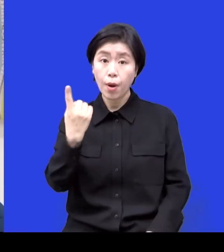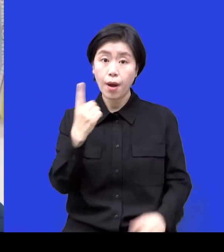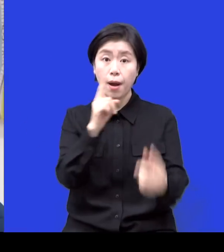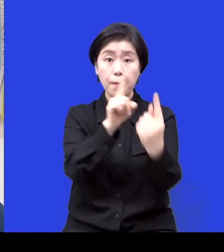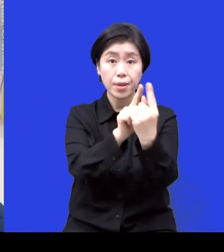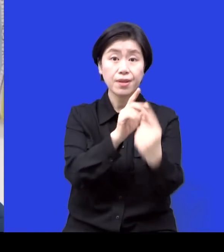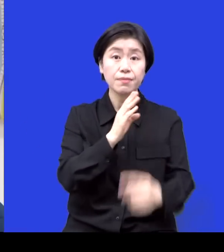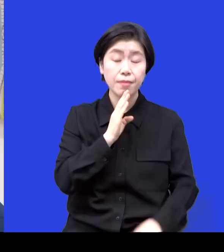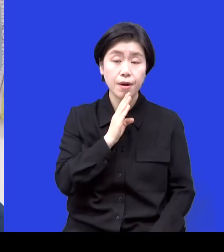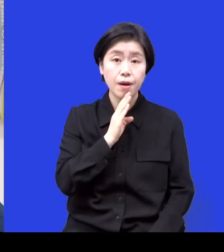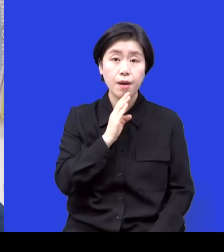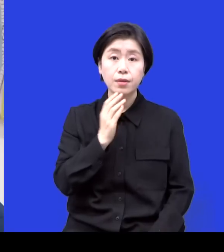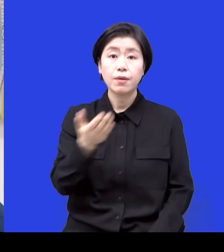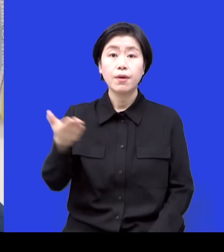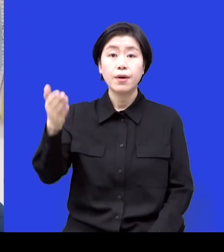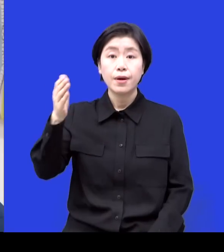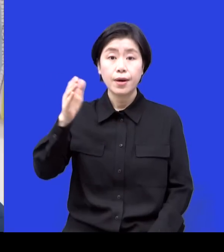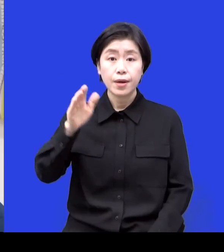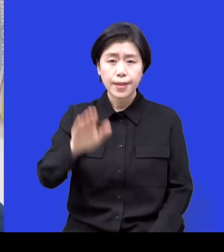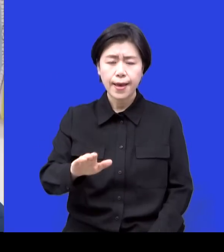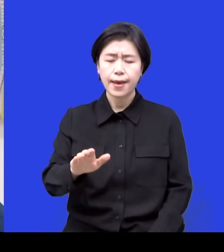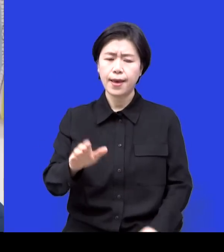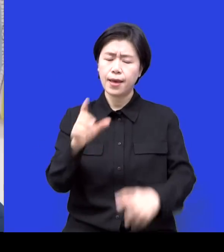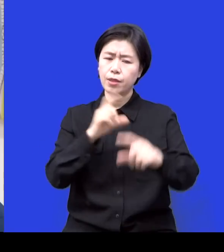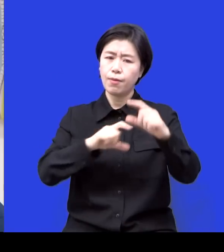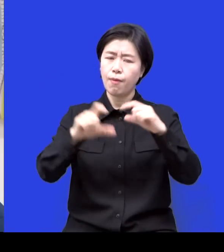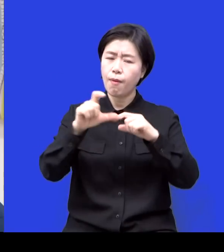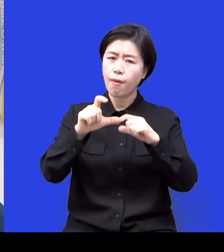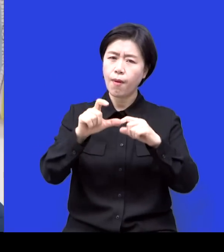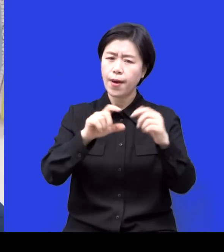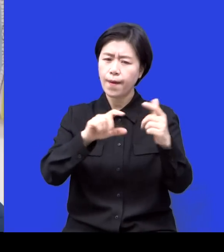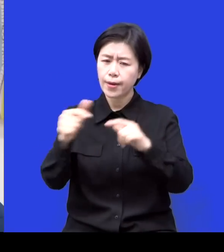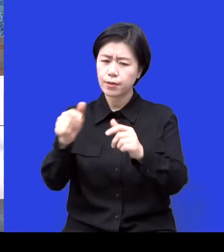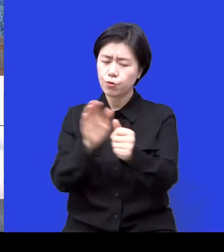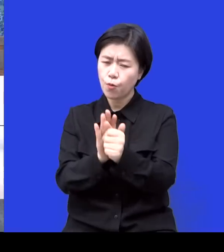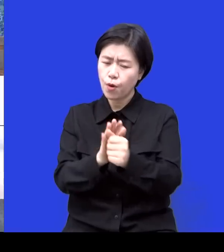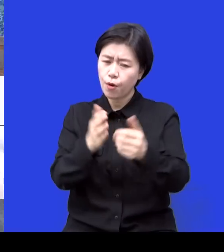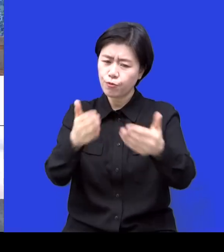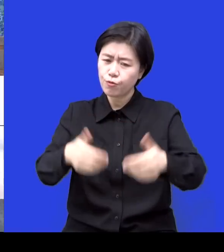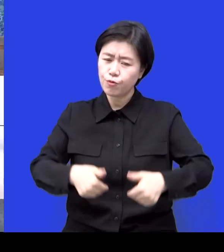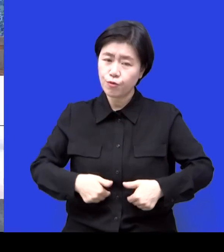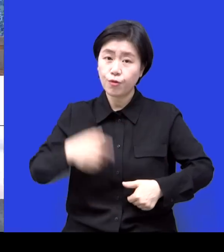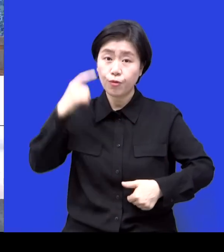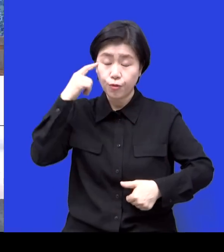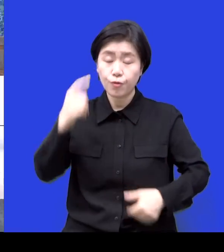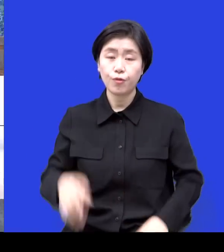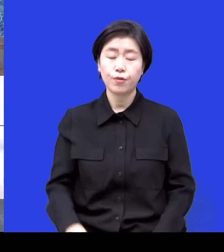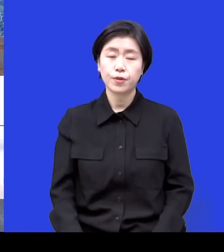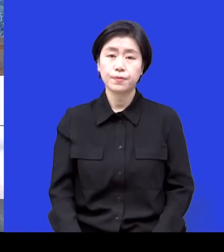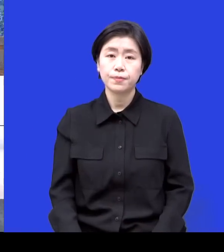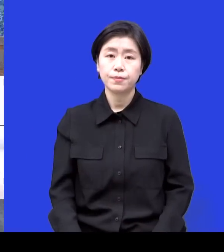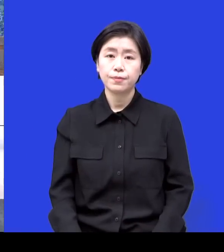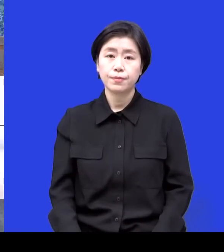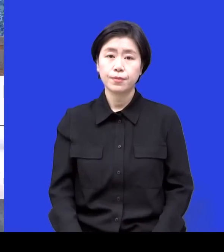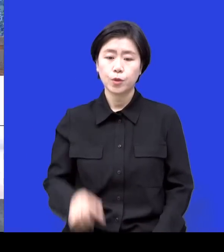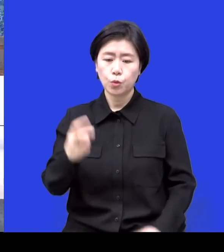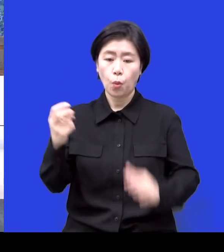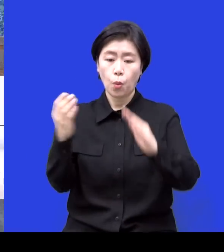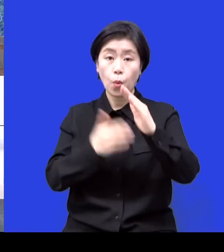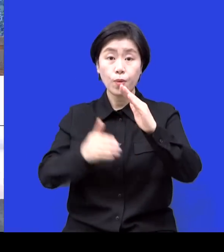더 뭔가 오피셜한 것들이 필요하다고 생각이 들더라고요. 가끔씩 저희가 하는 일을 알고 10만 원,